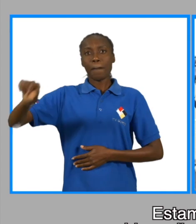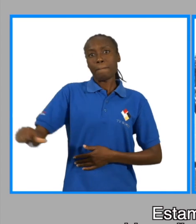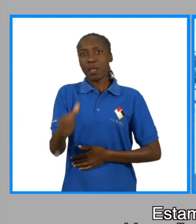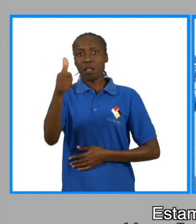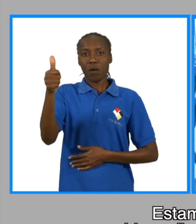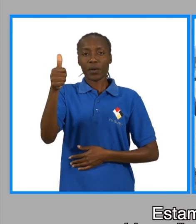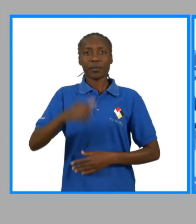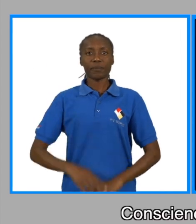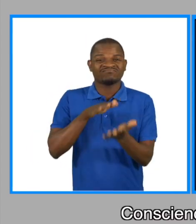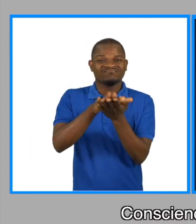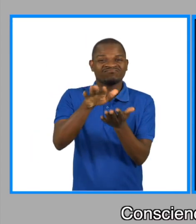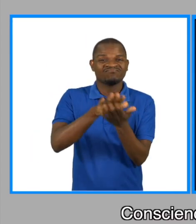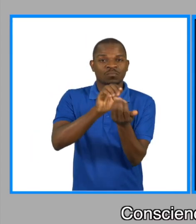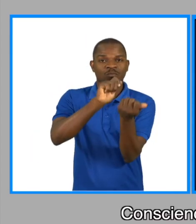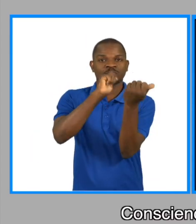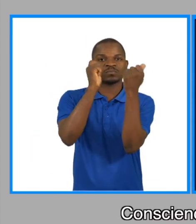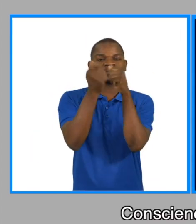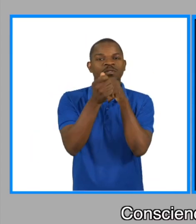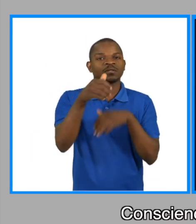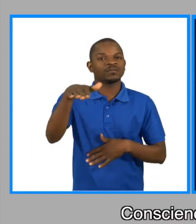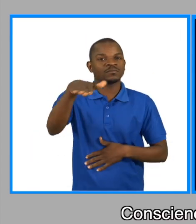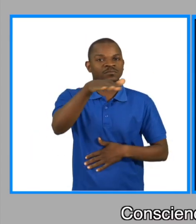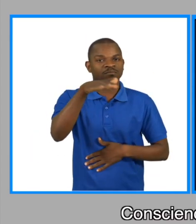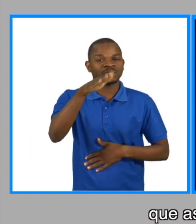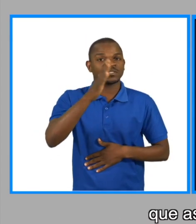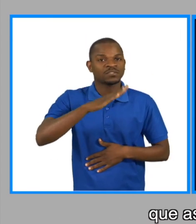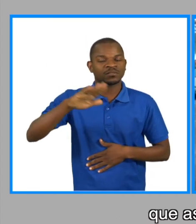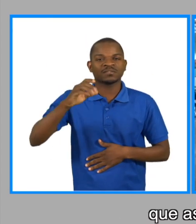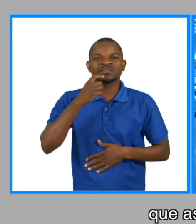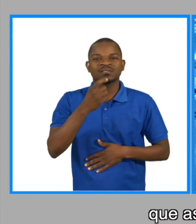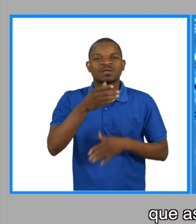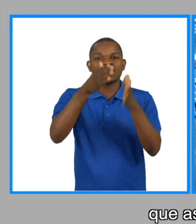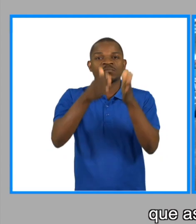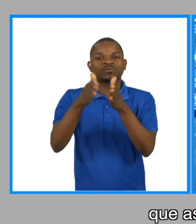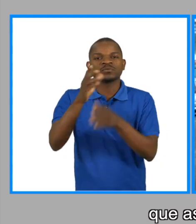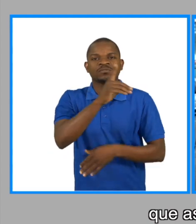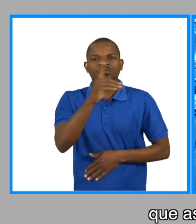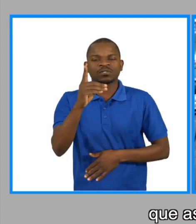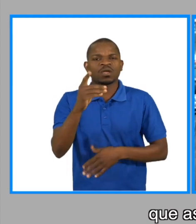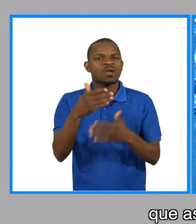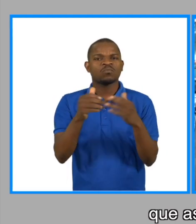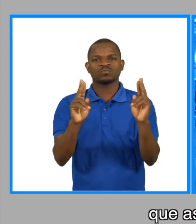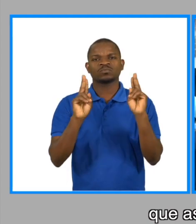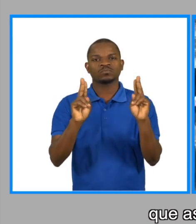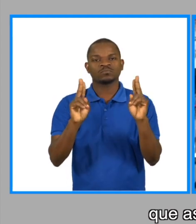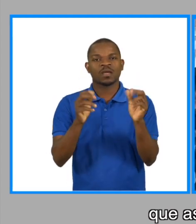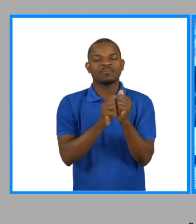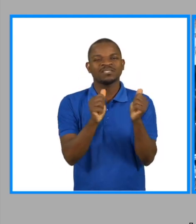deficiência consciencializar a sociedade em geral que as pessoas com deficiência são pessoas normais apenas